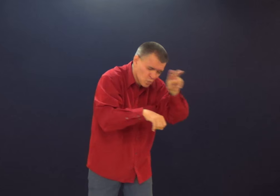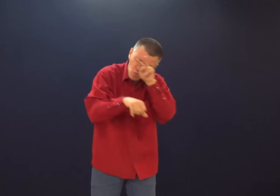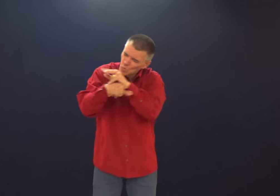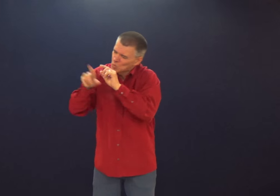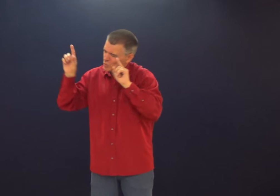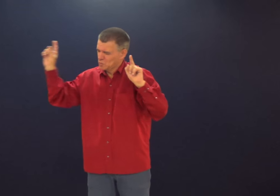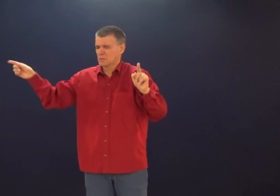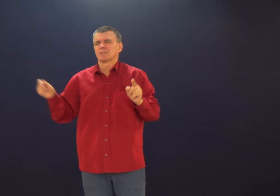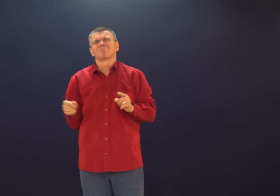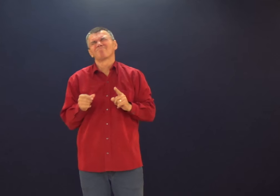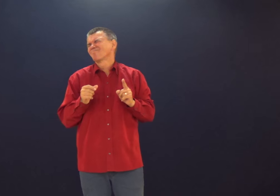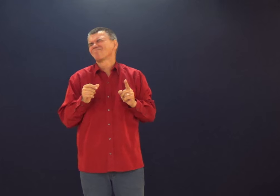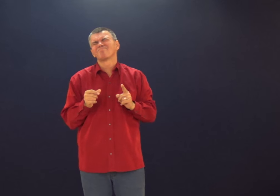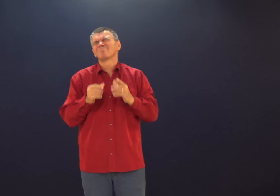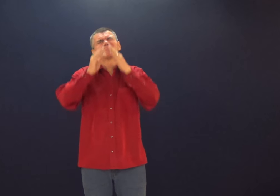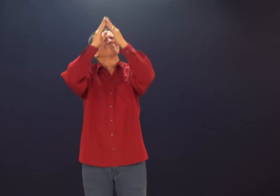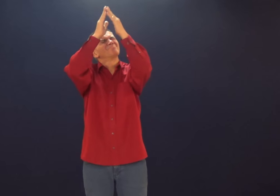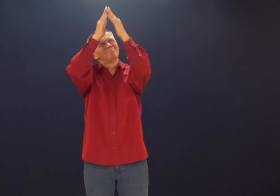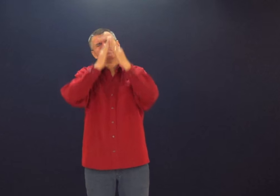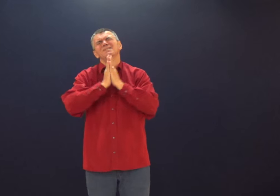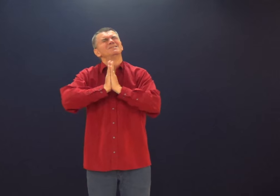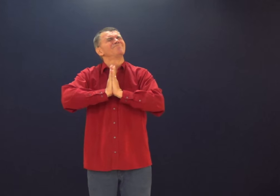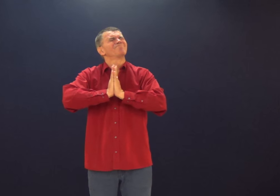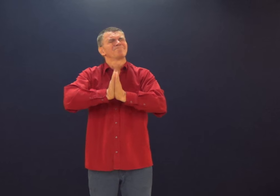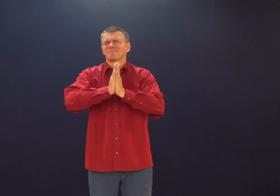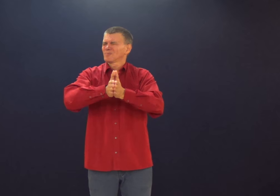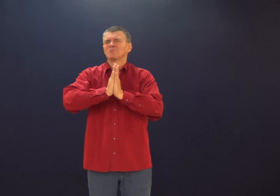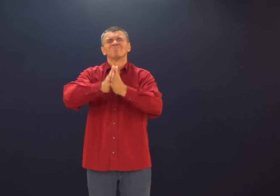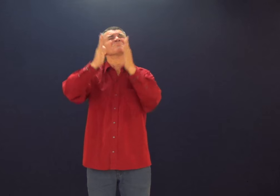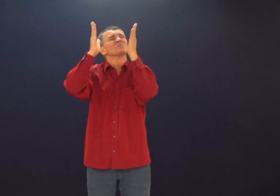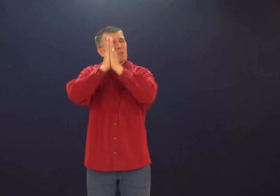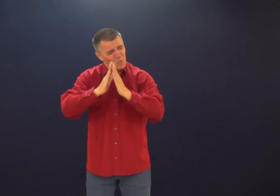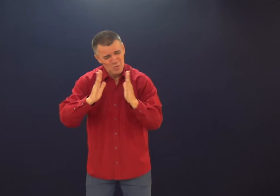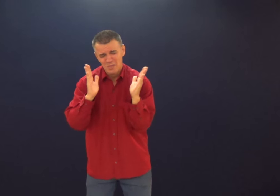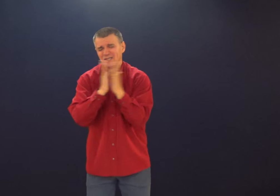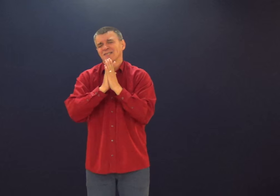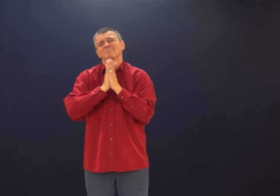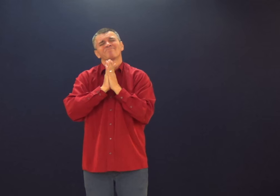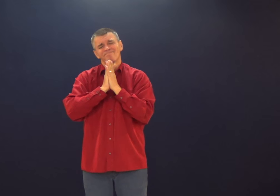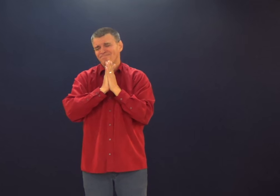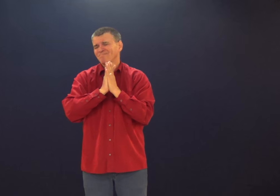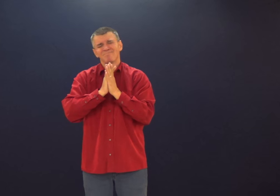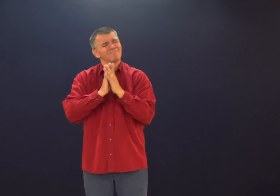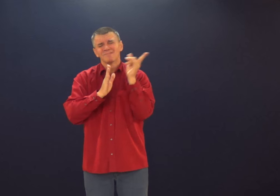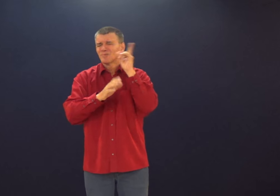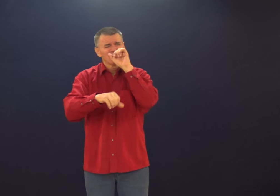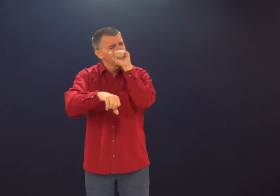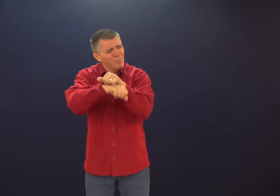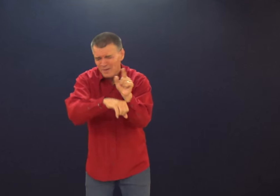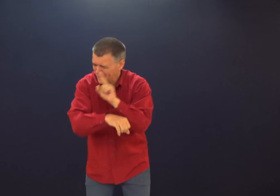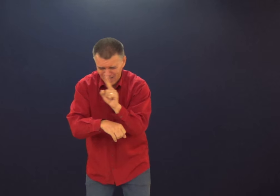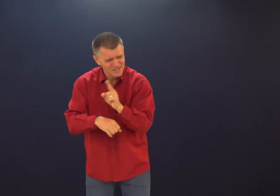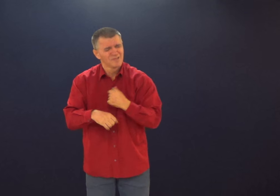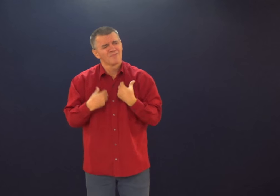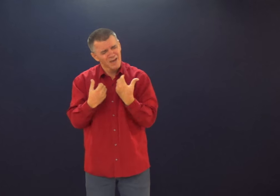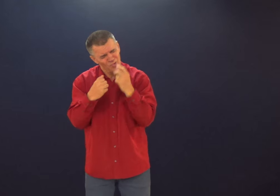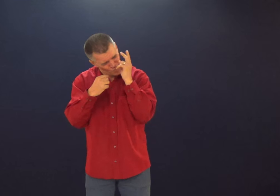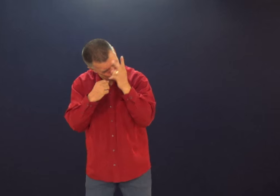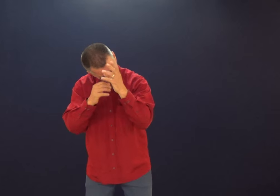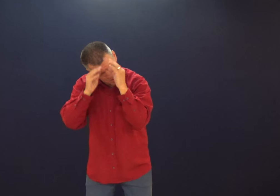mas que o Senhor possa abençoar cada uma delas. Eu te peço, por favor, Pai, que elas que elas não parem